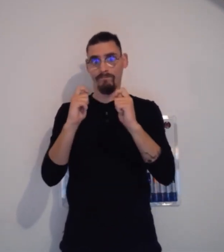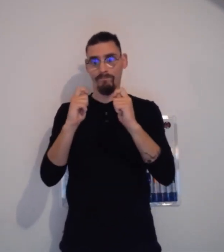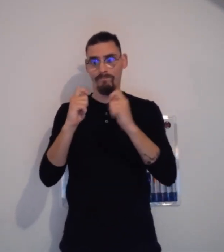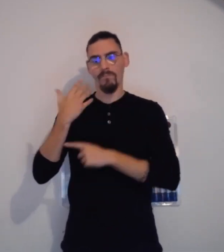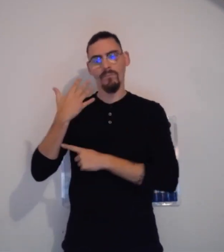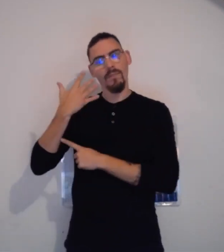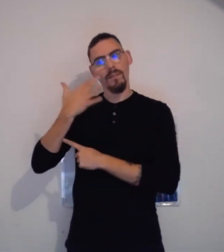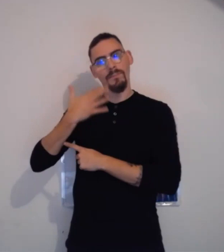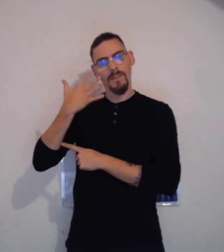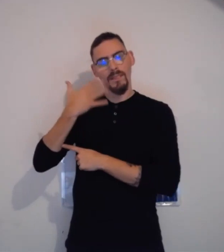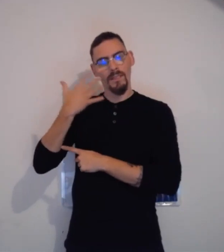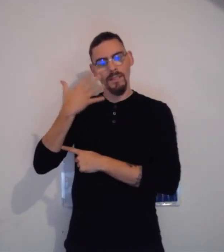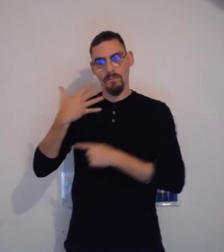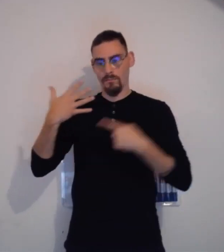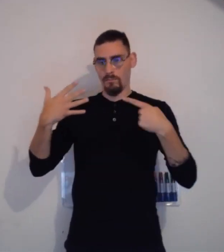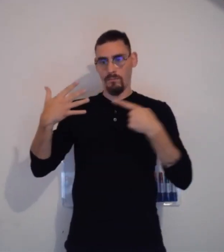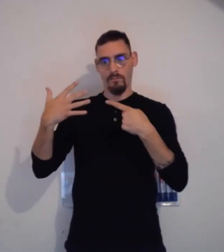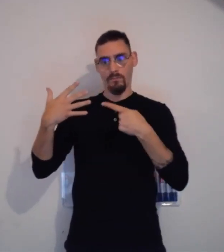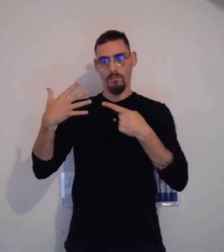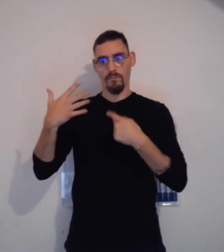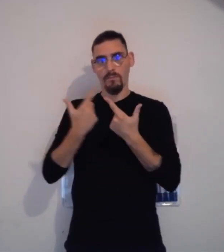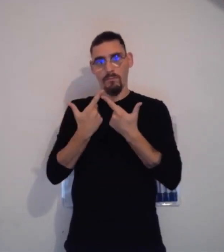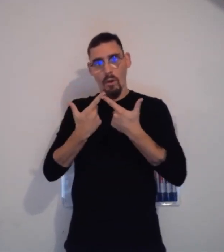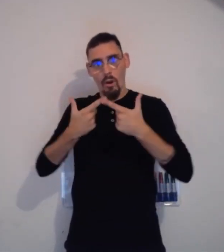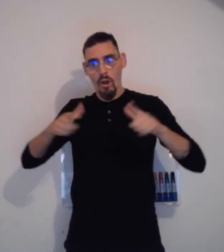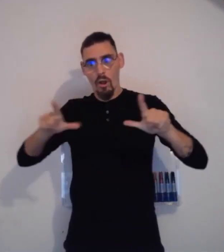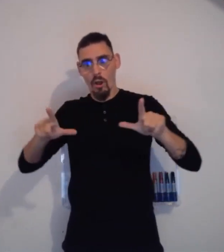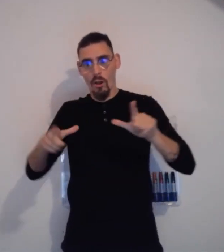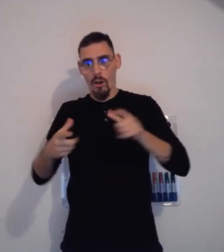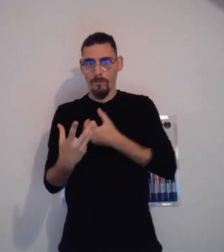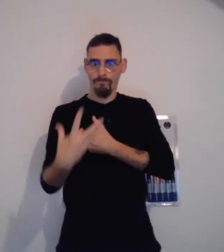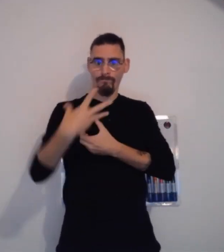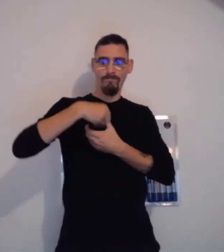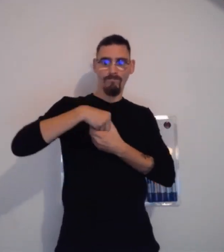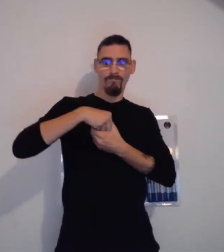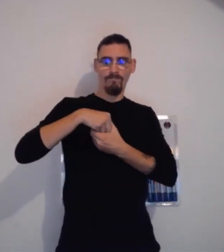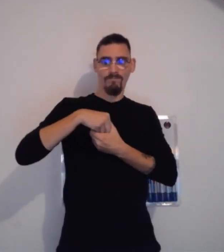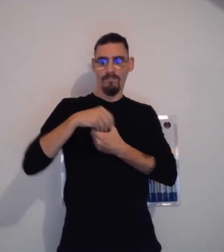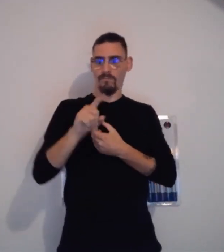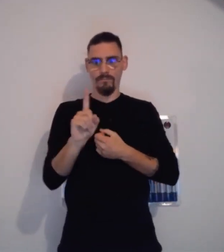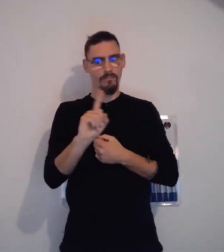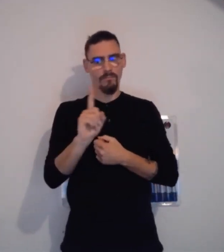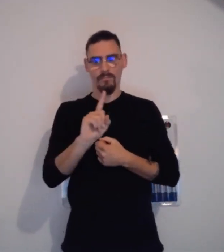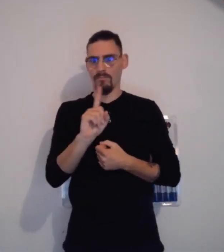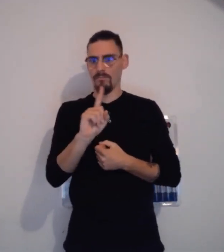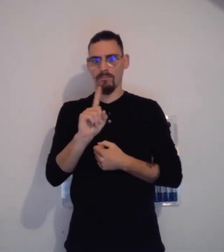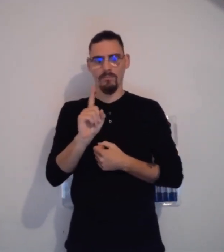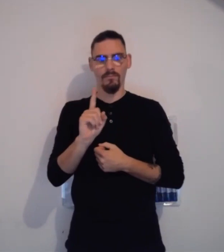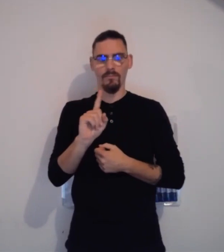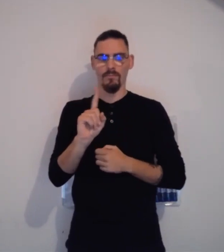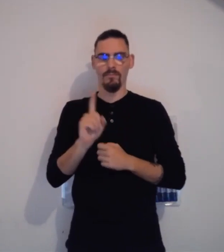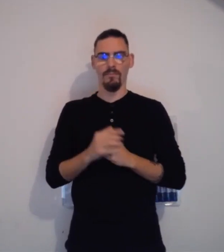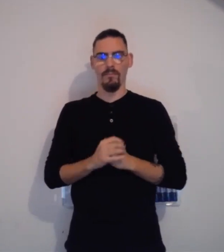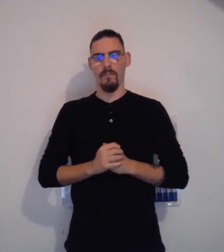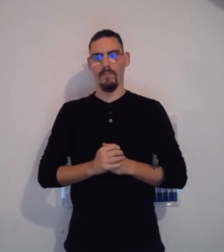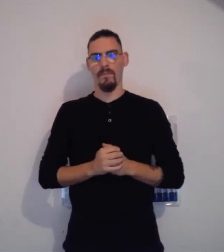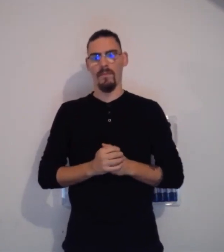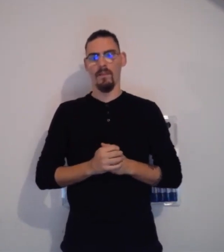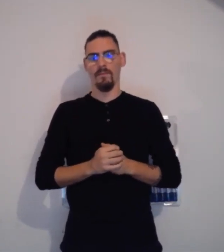Alors, faut bien faire attention parce que le LPC, c'est un langage qui ne fait pas partie de la langue